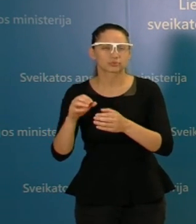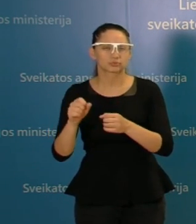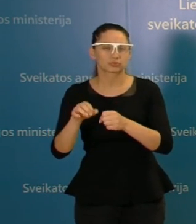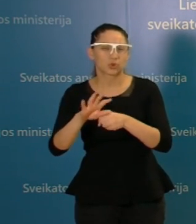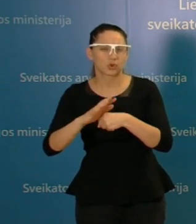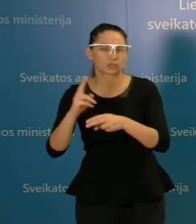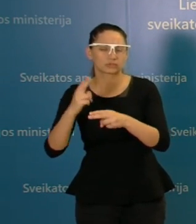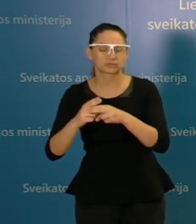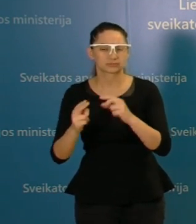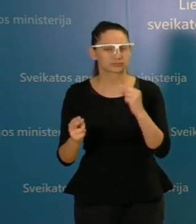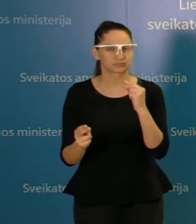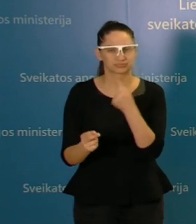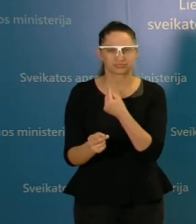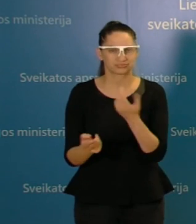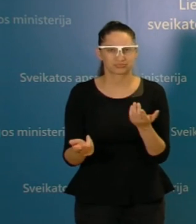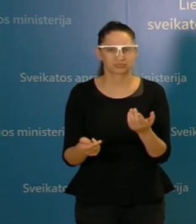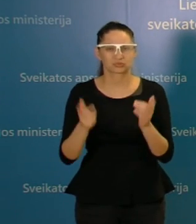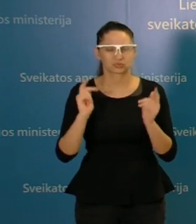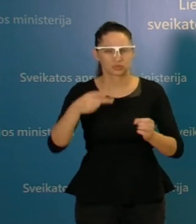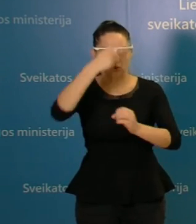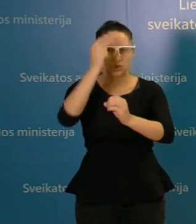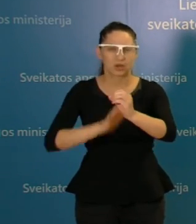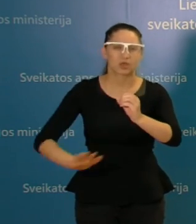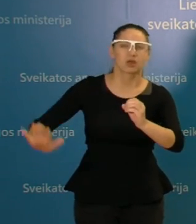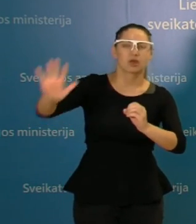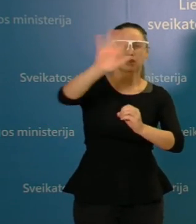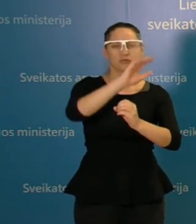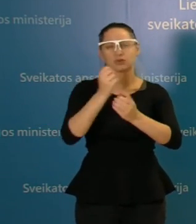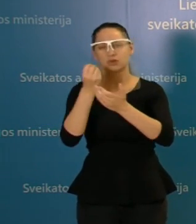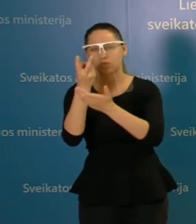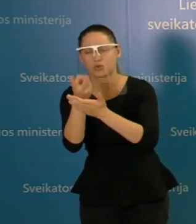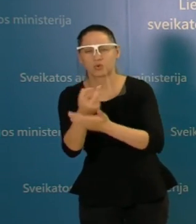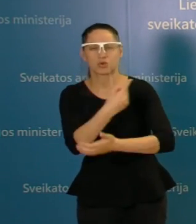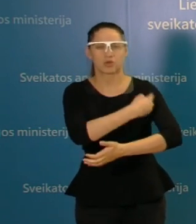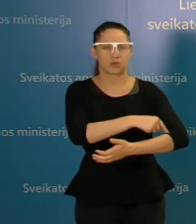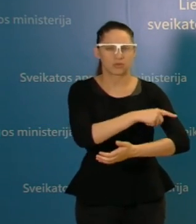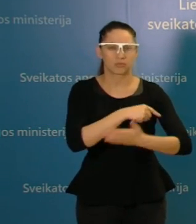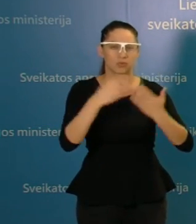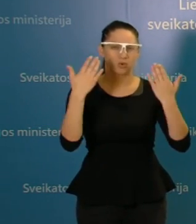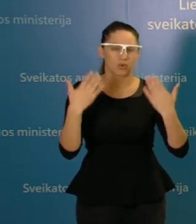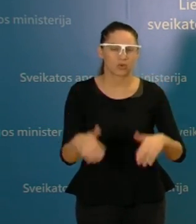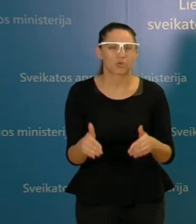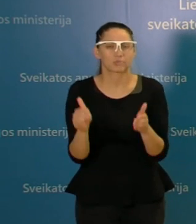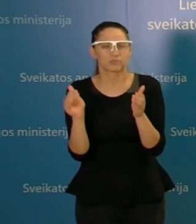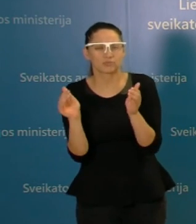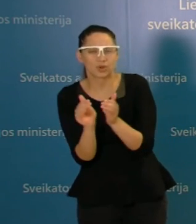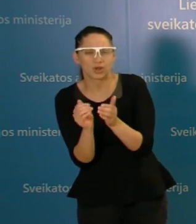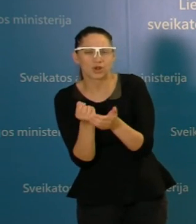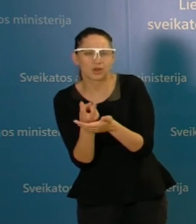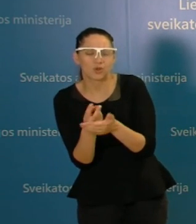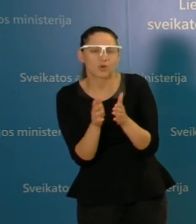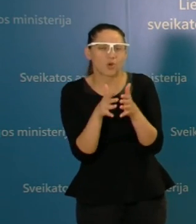praktiškai labai sunku, nes visoje Lietuvoje, visuose esmens sveikatos priežiūros įsteiguose, ar jinai didesnė, ar mažesnė,